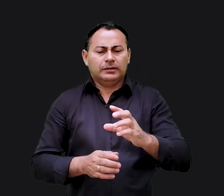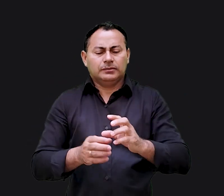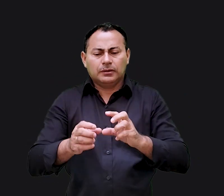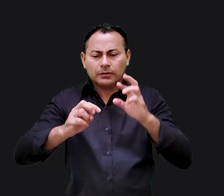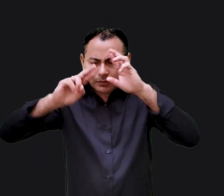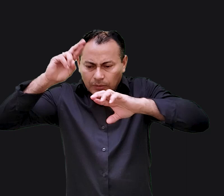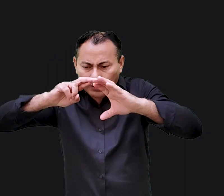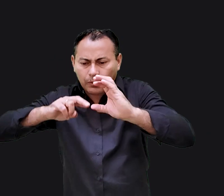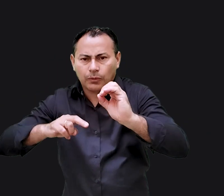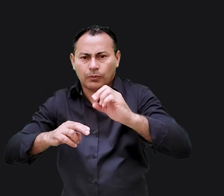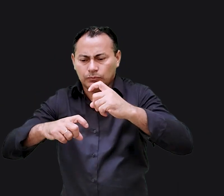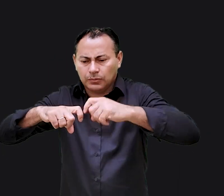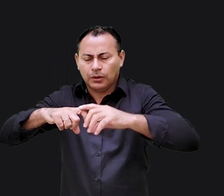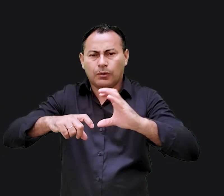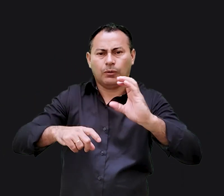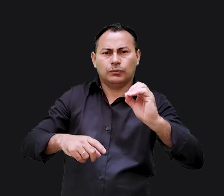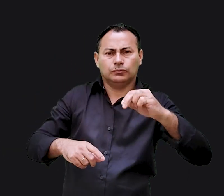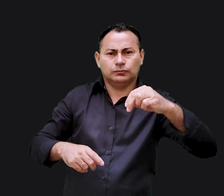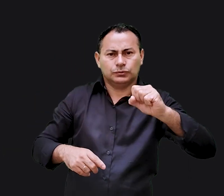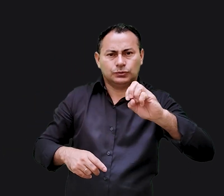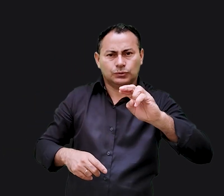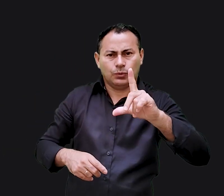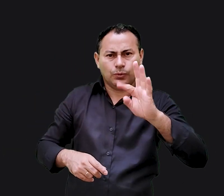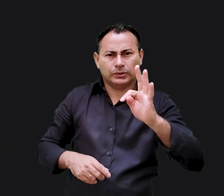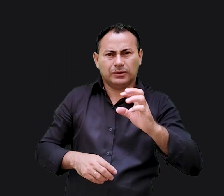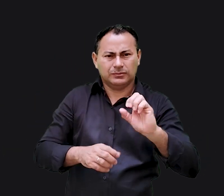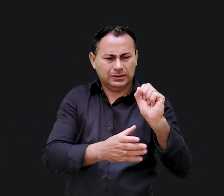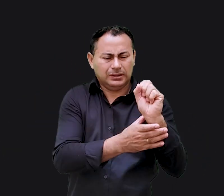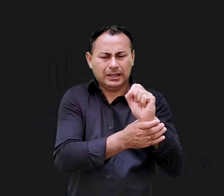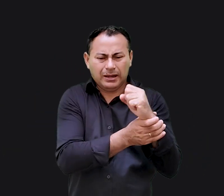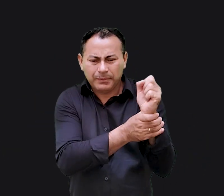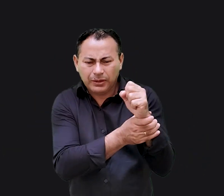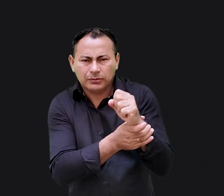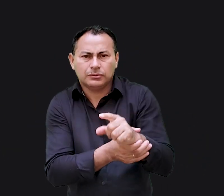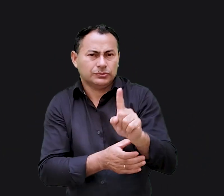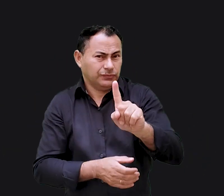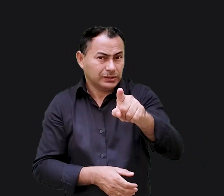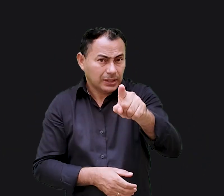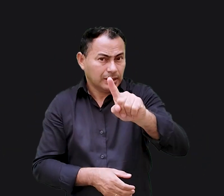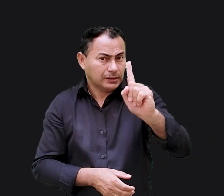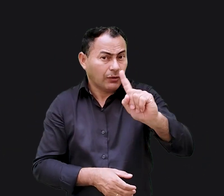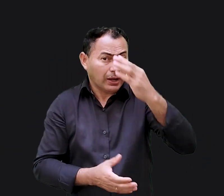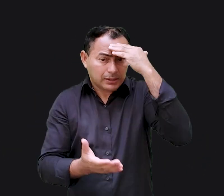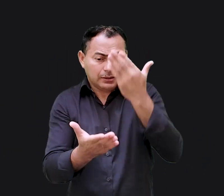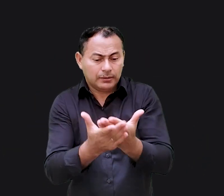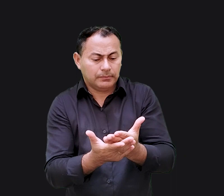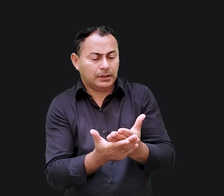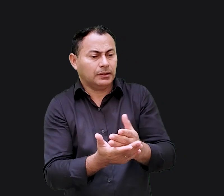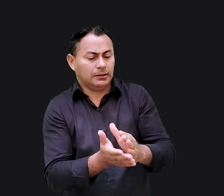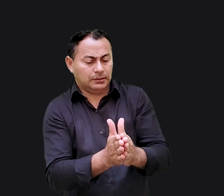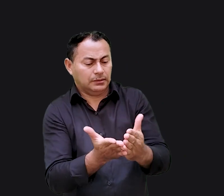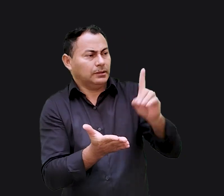você vai dar consultas e ser uma espécie de terapeuta? se você não acredita na palavra de Deus vai pregar o que?